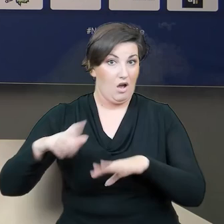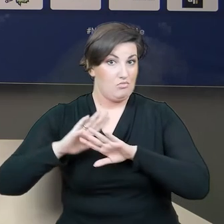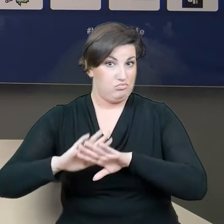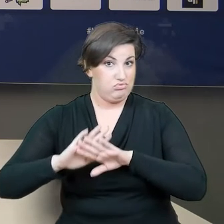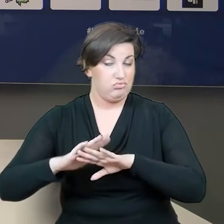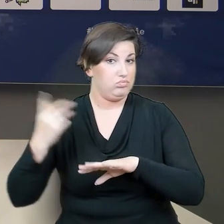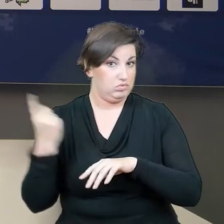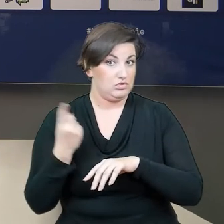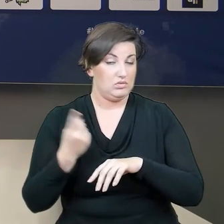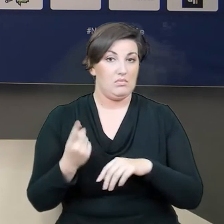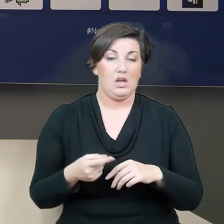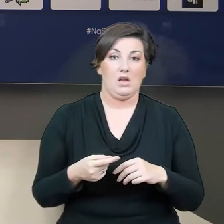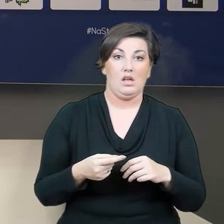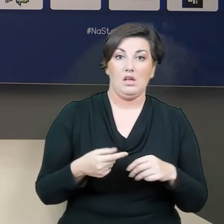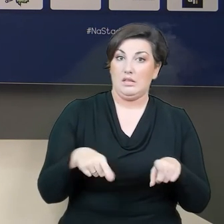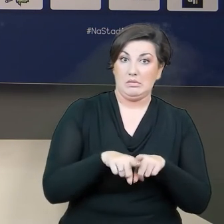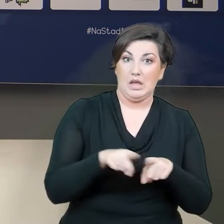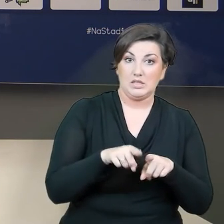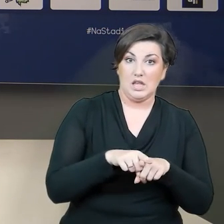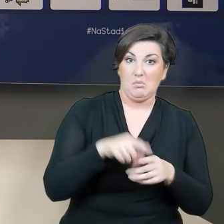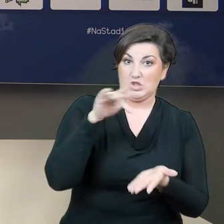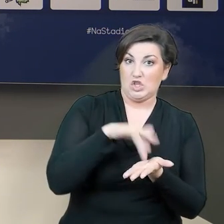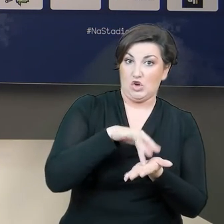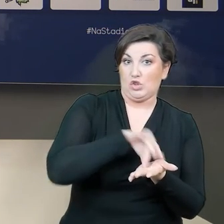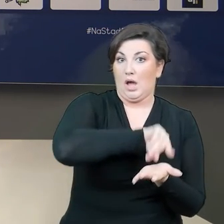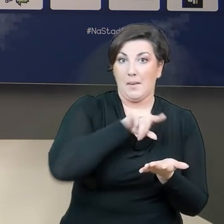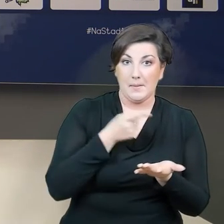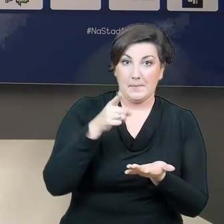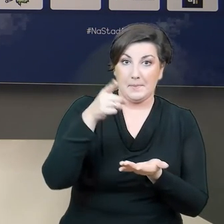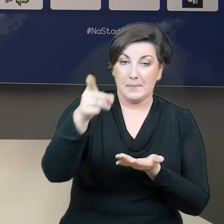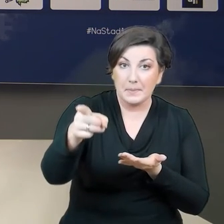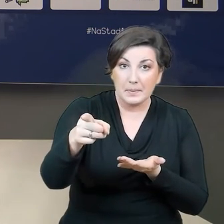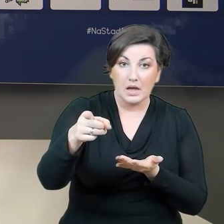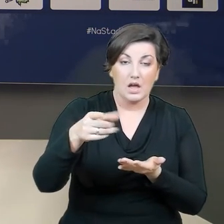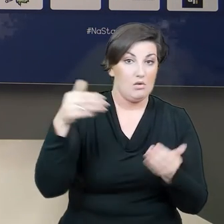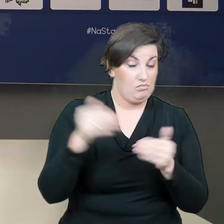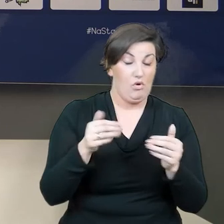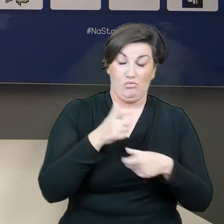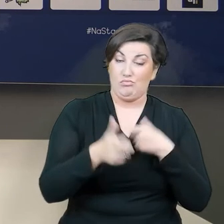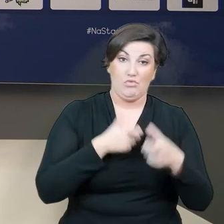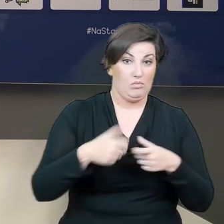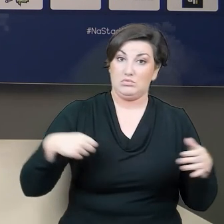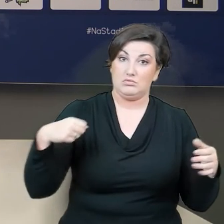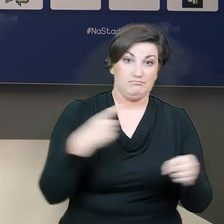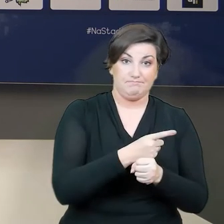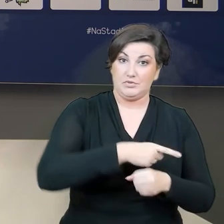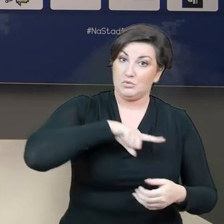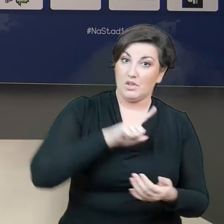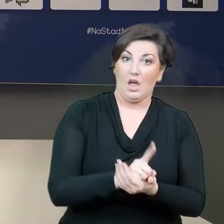pola, szczególnie w Dwa Hadłowych, Gettingera czy Brześnickiego, mogą padać bramki. I na to